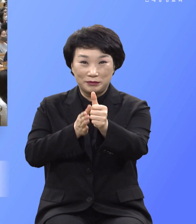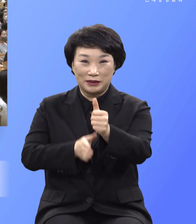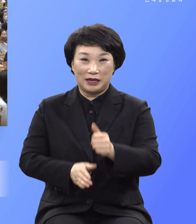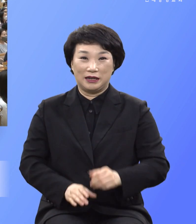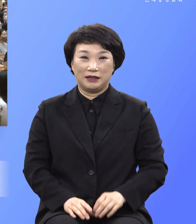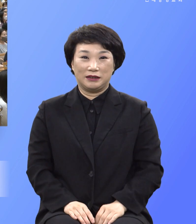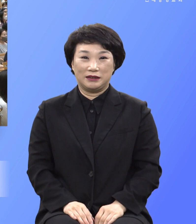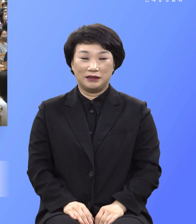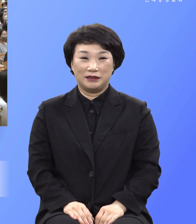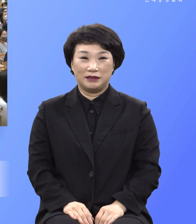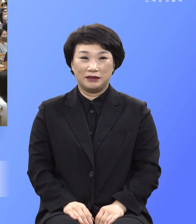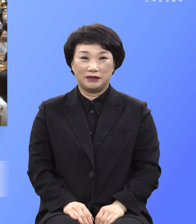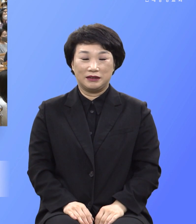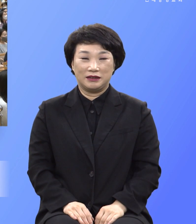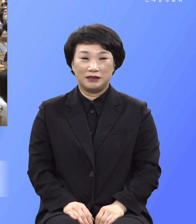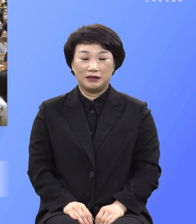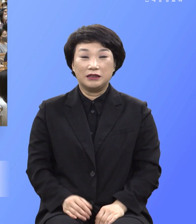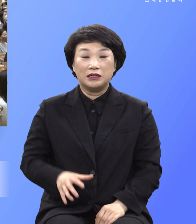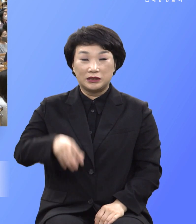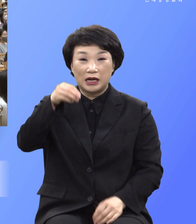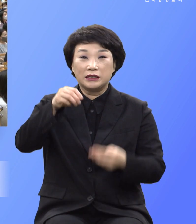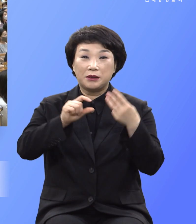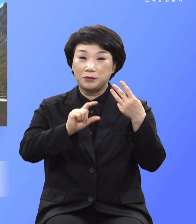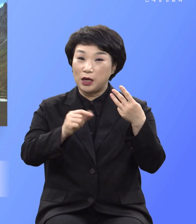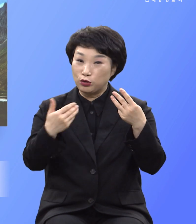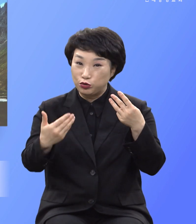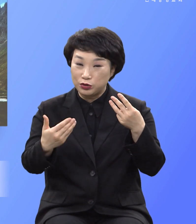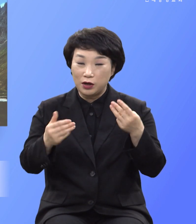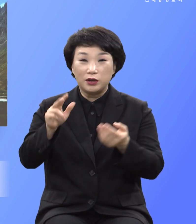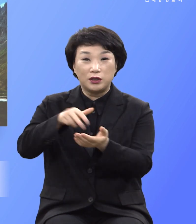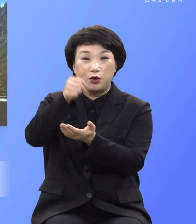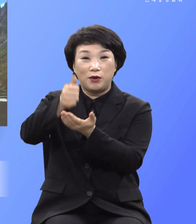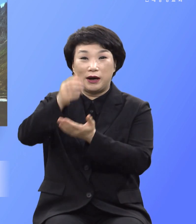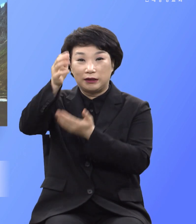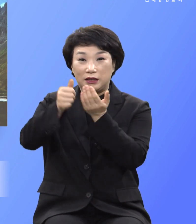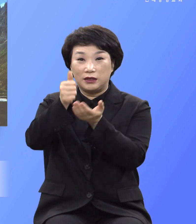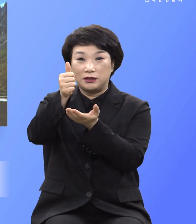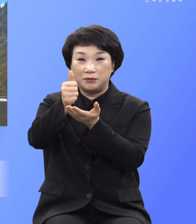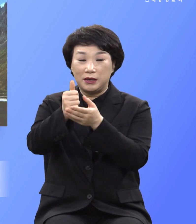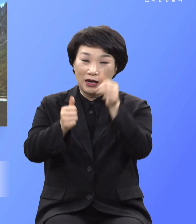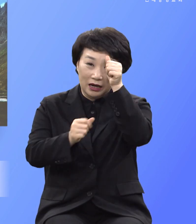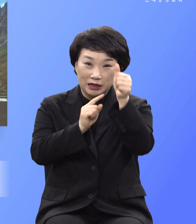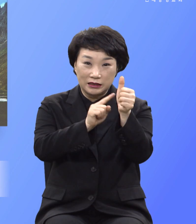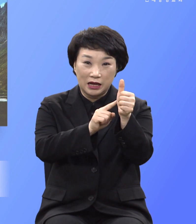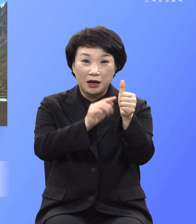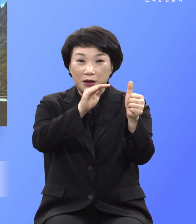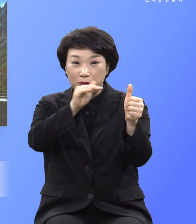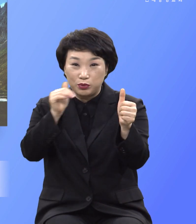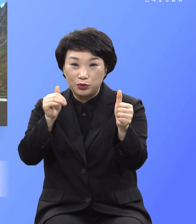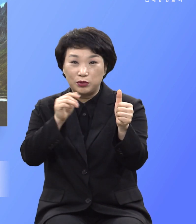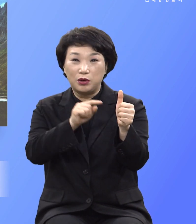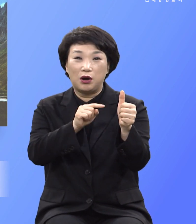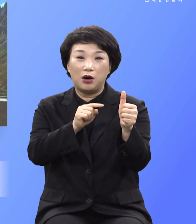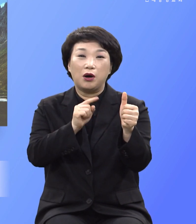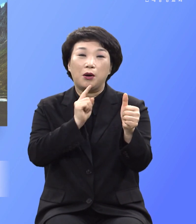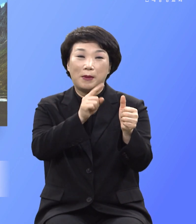창세기 3장 9절에 여호와 하나님이 아담을 부르시며 그에게 예시되